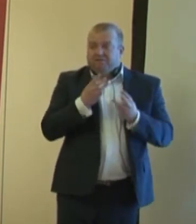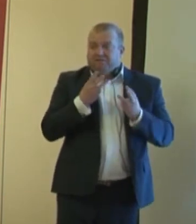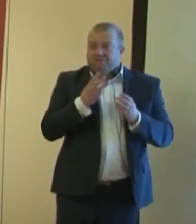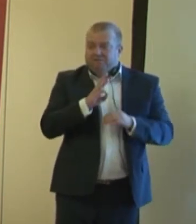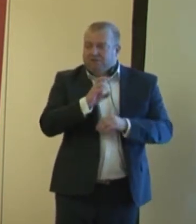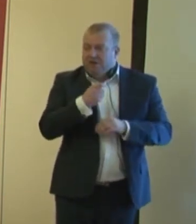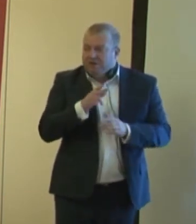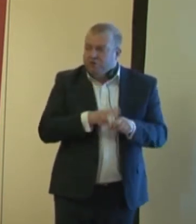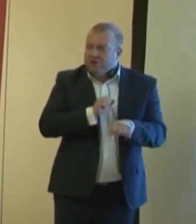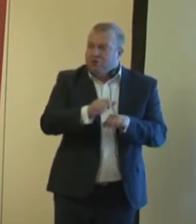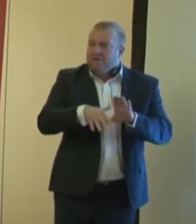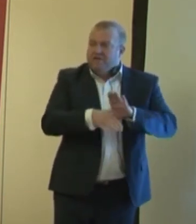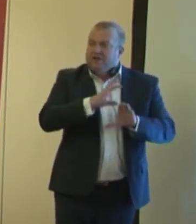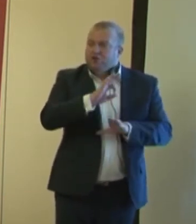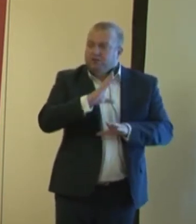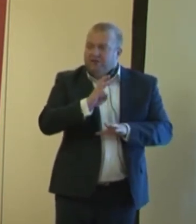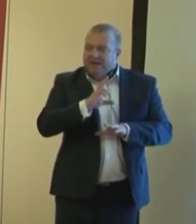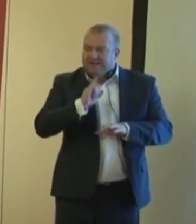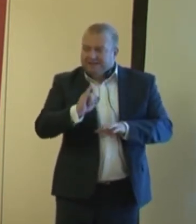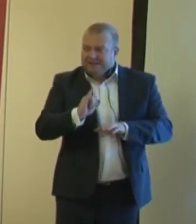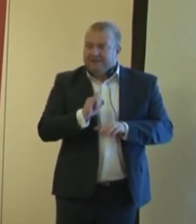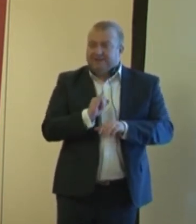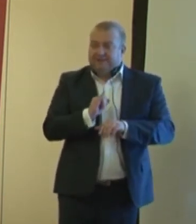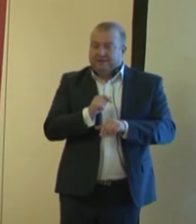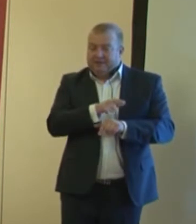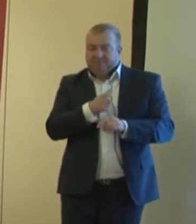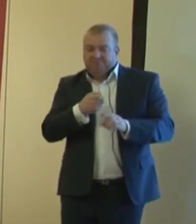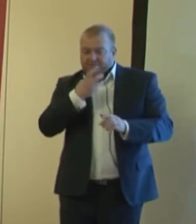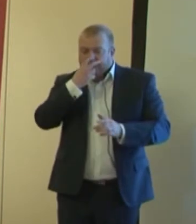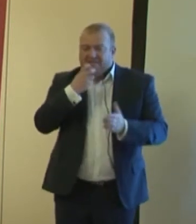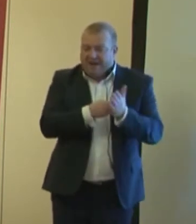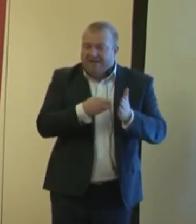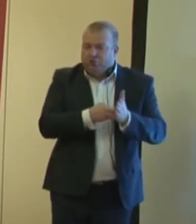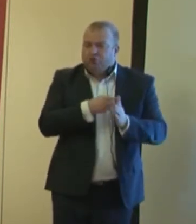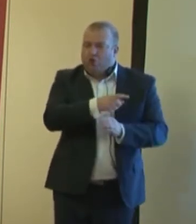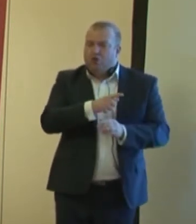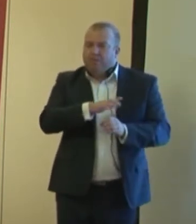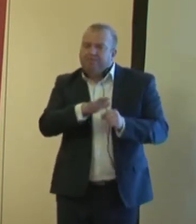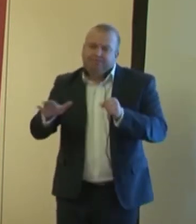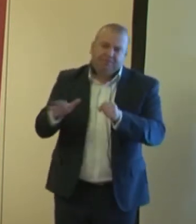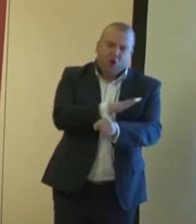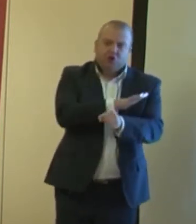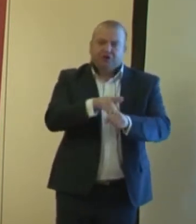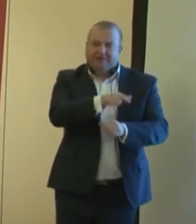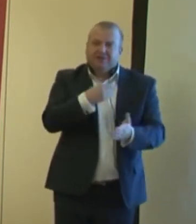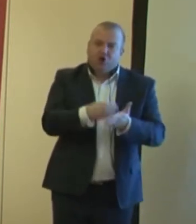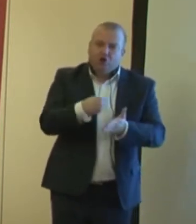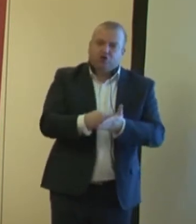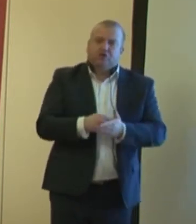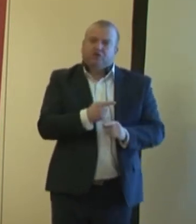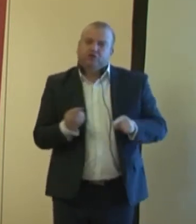myślę, że gwarantują pokrycie tych właśnie kosztów